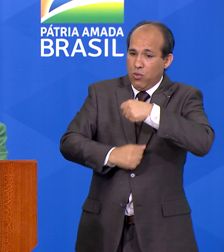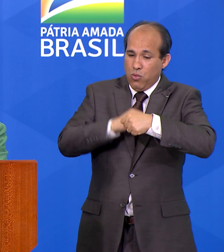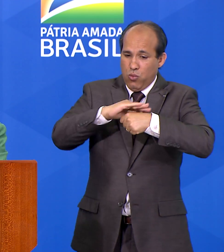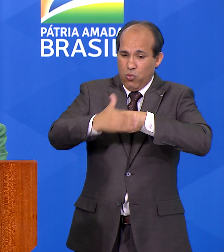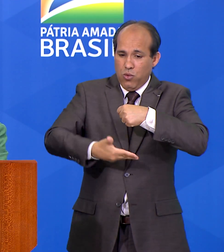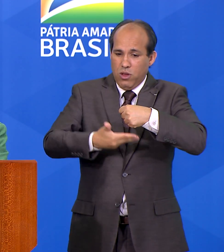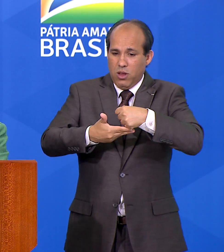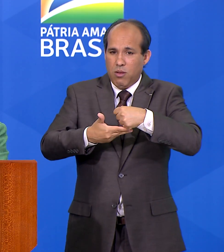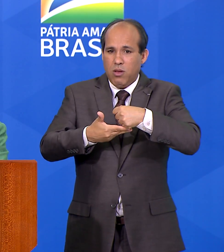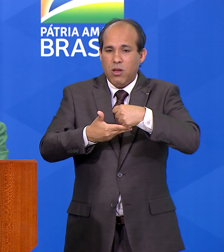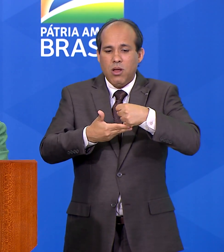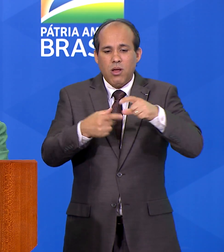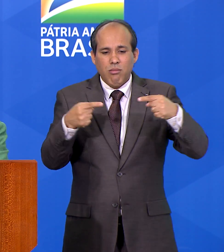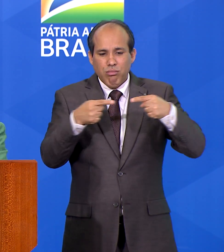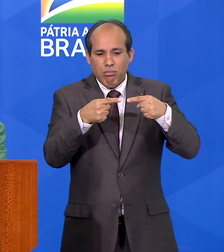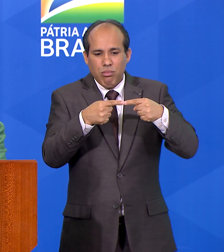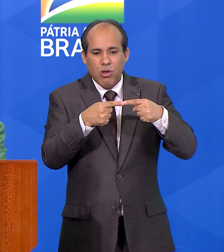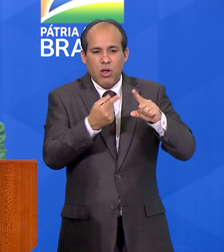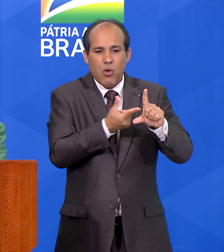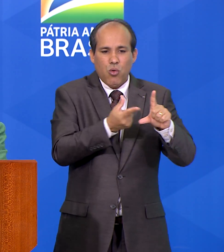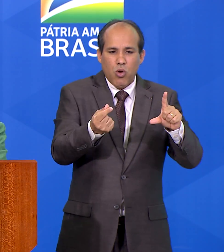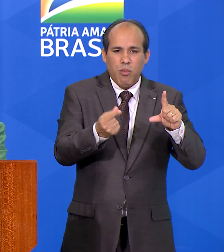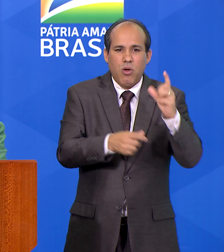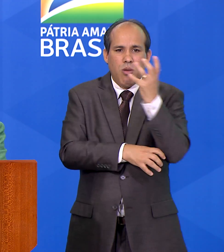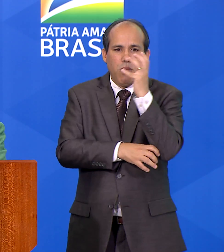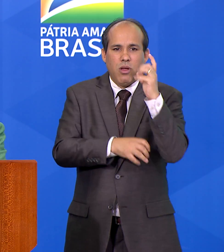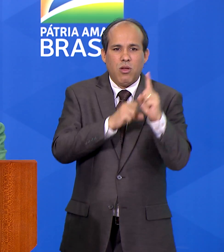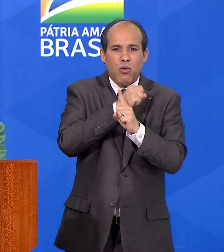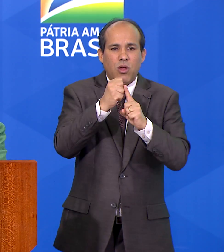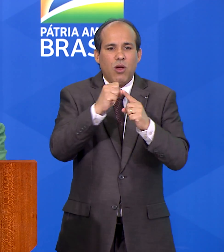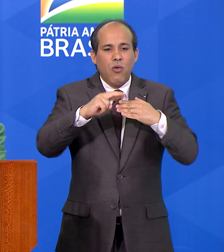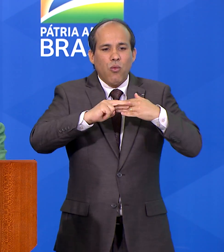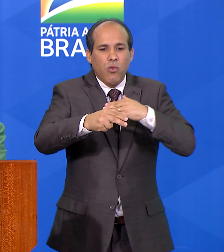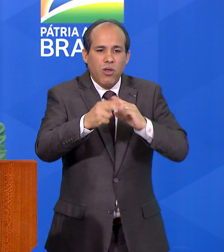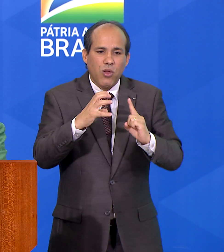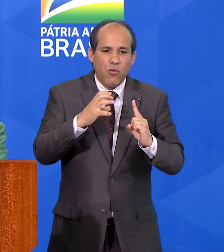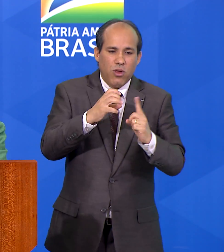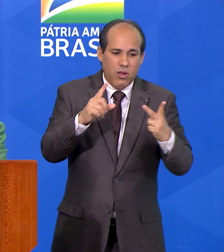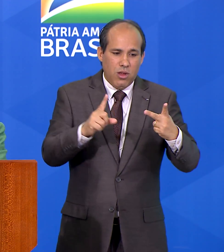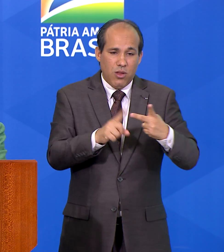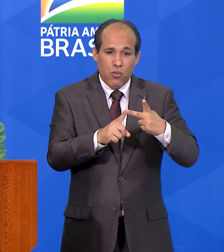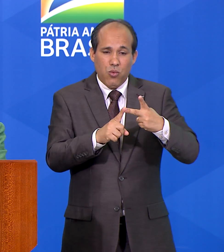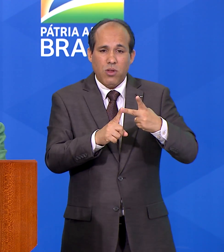pilares econômico, ambiental e social. Atração de investimentos.